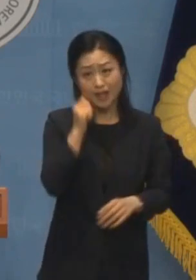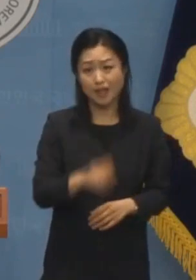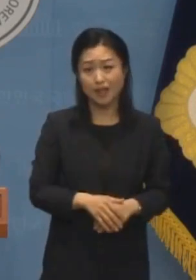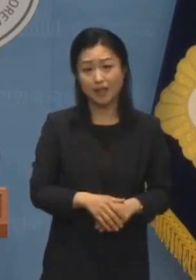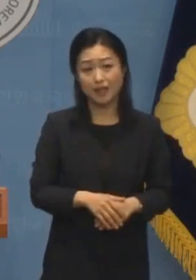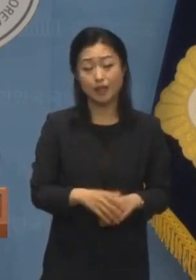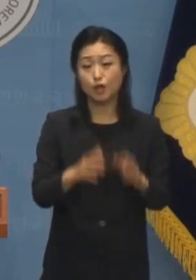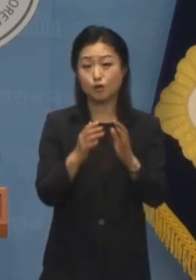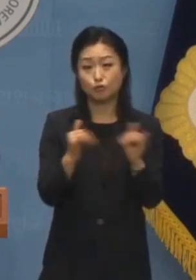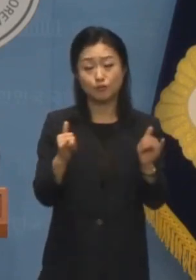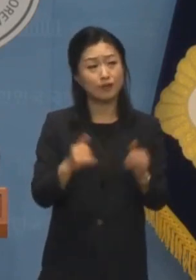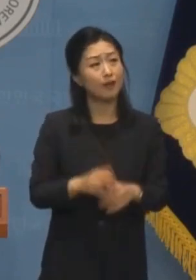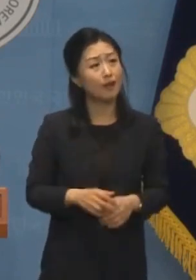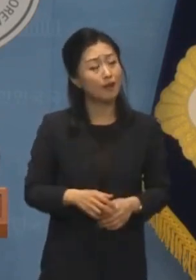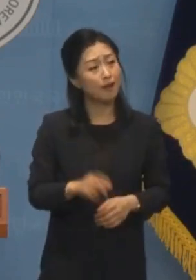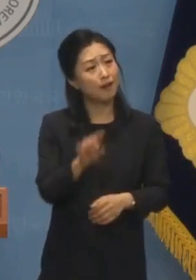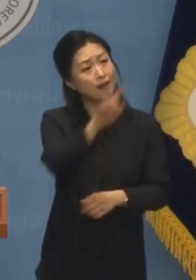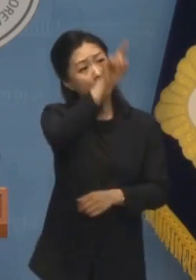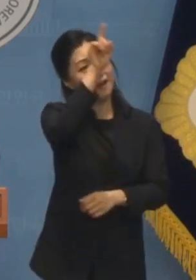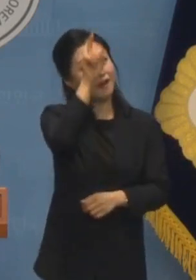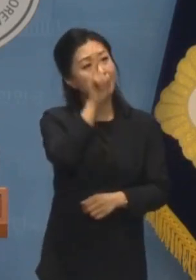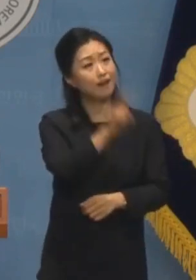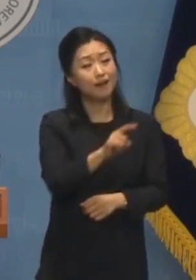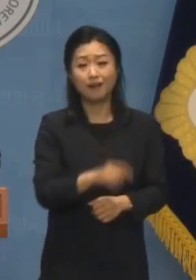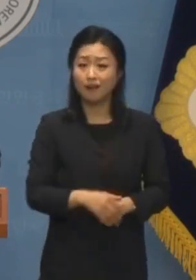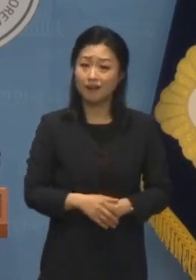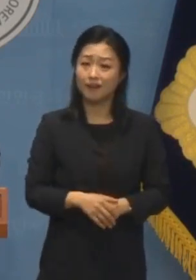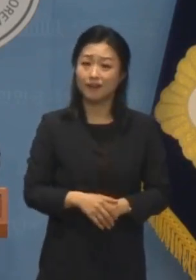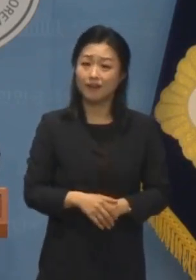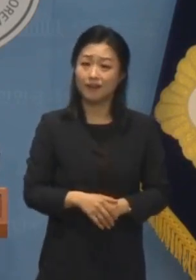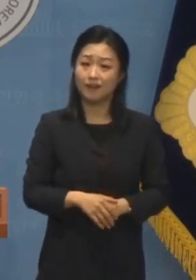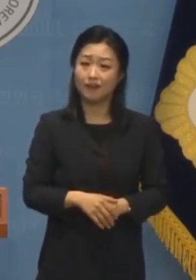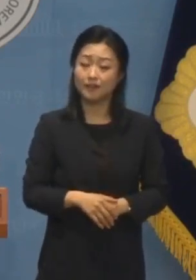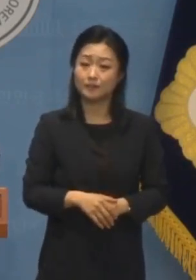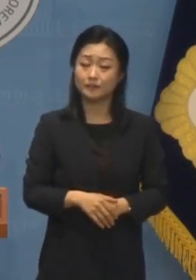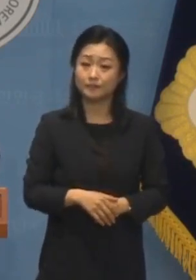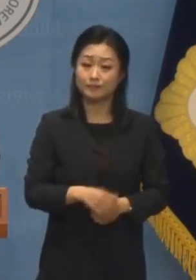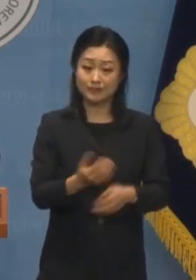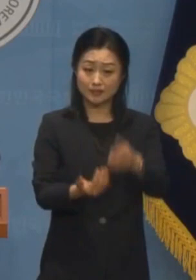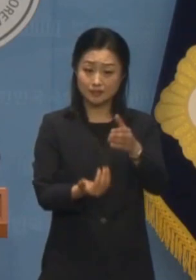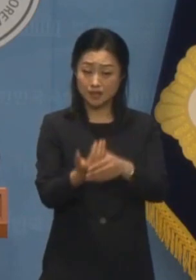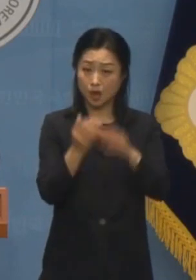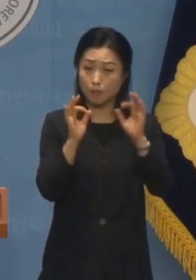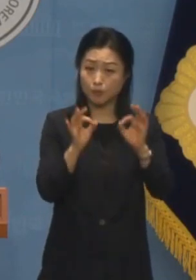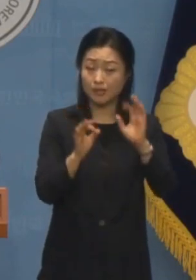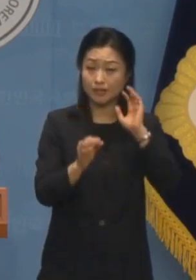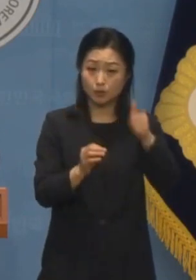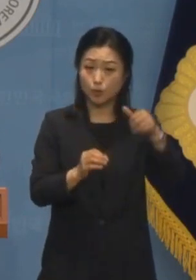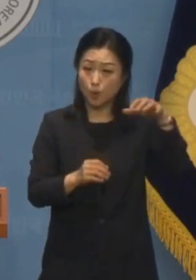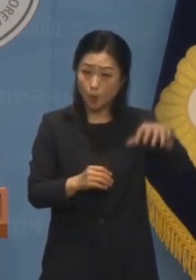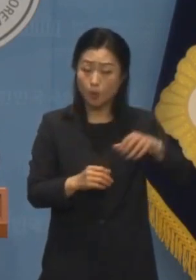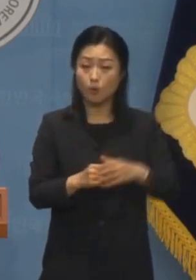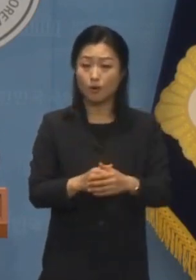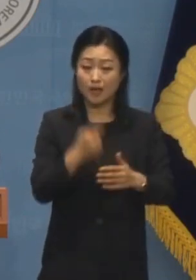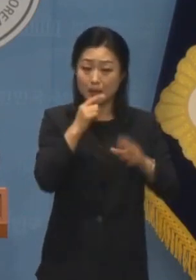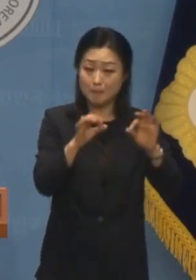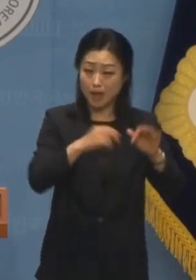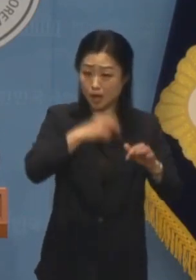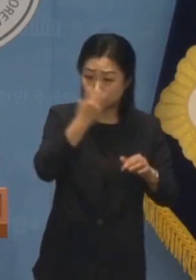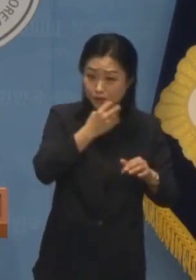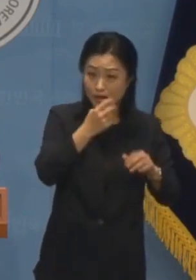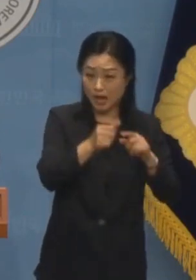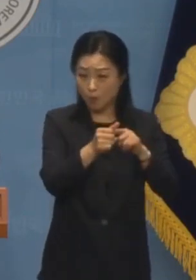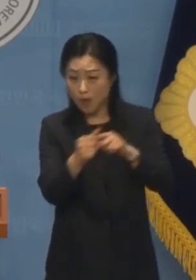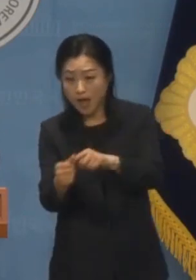국민은 깊은 의문을 가져왔습니다 이런 상황에서 대통령실이 마약수사에